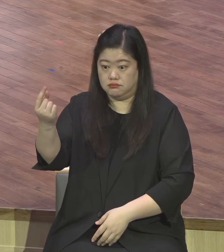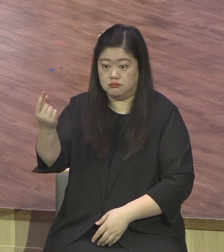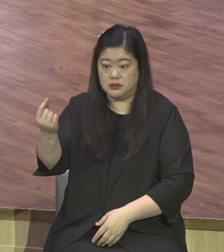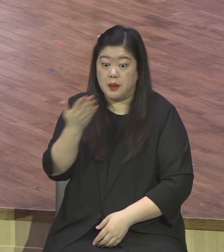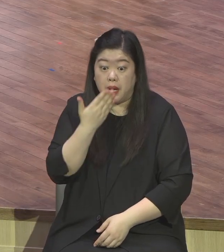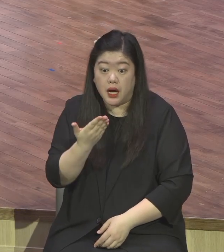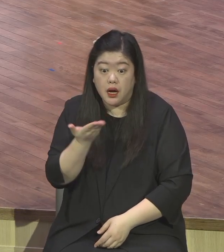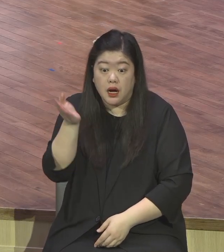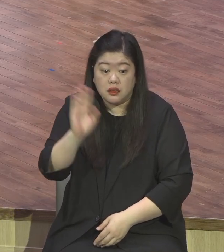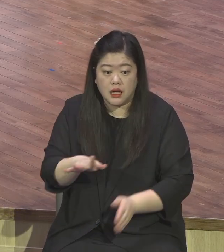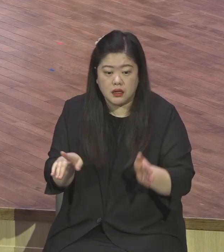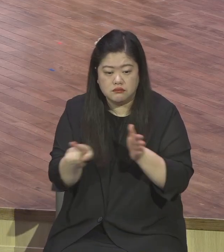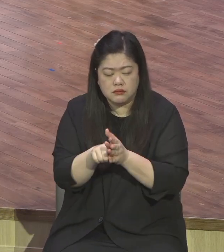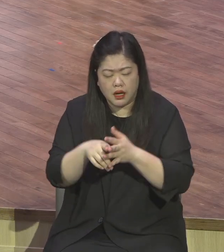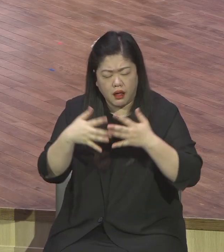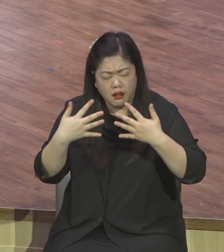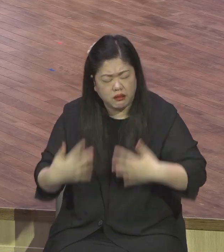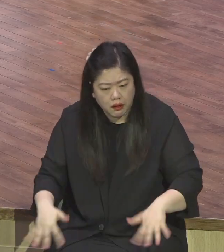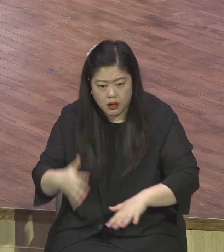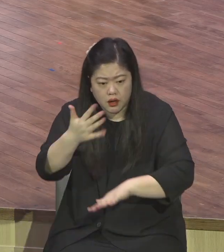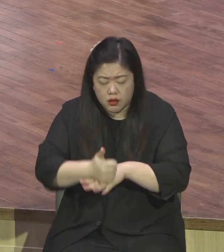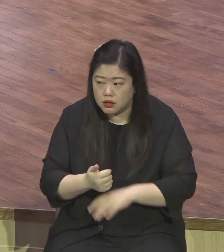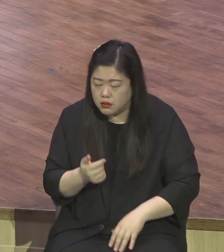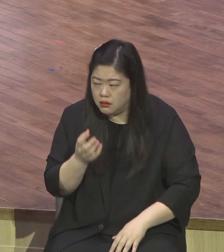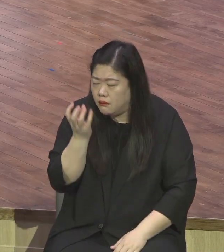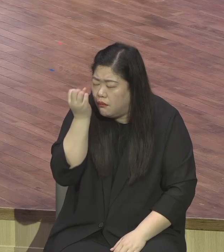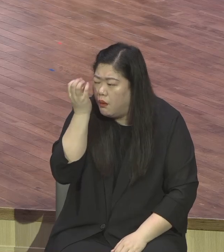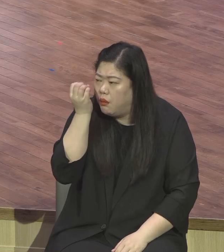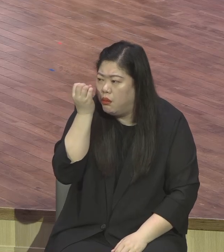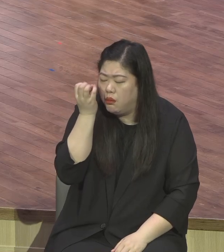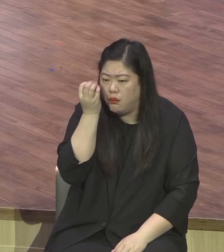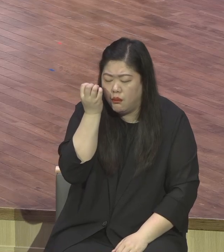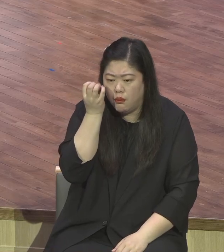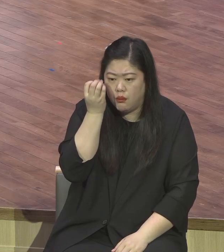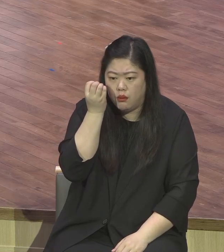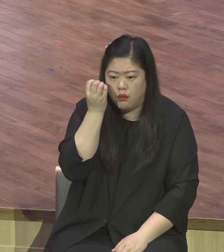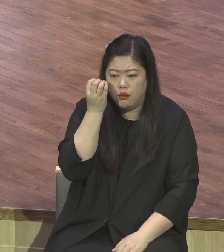그때그때 나타난 현상에 대해서 단순히 놀라고 감탄했을 뿐이에요